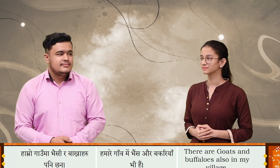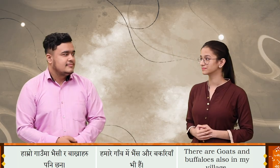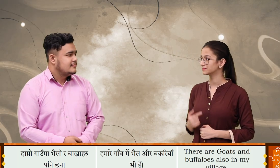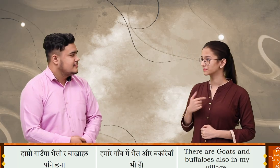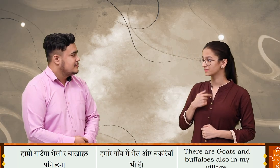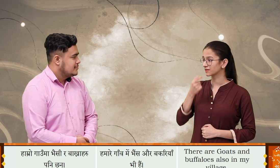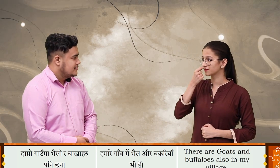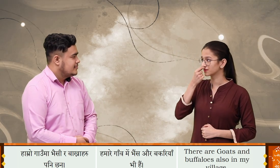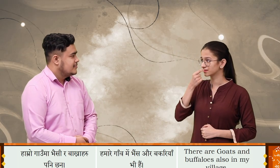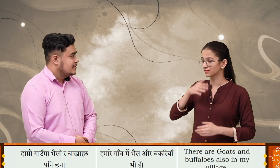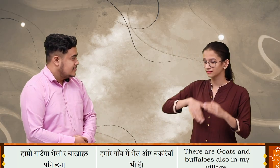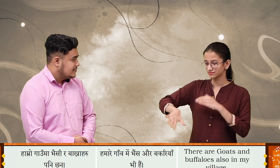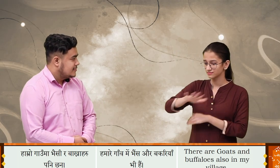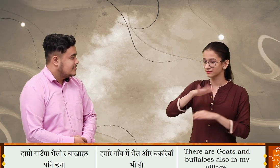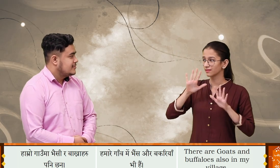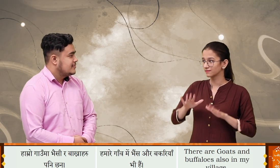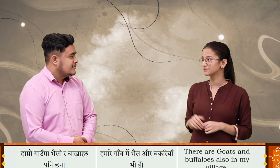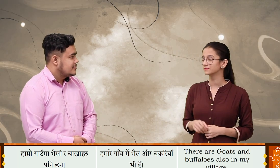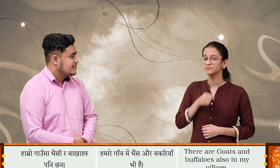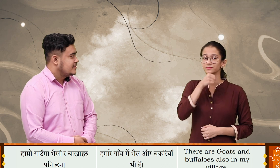हमरो गाउमा भैसी रा बाखरा हरू पनी चान